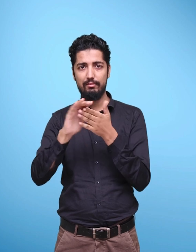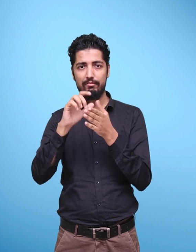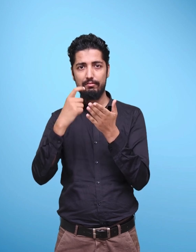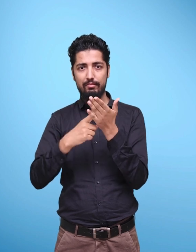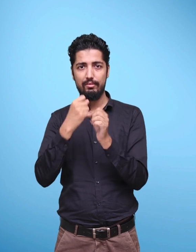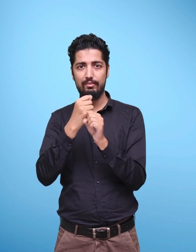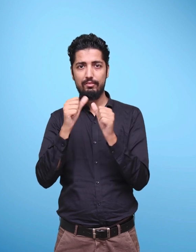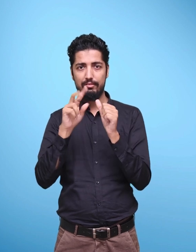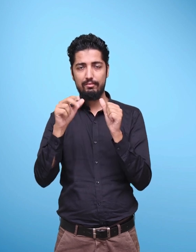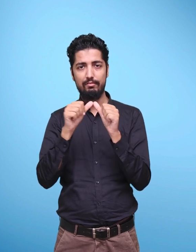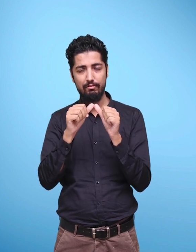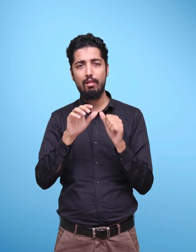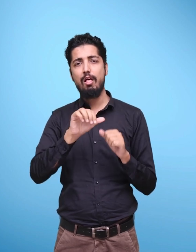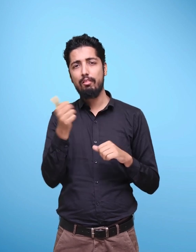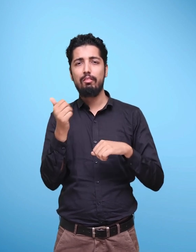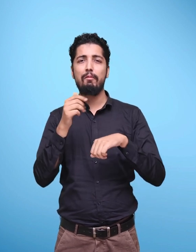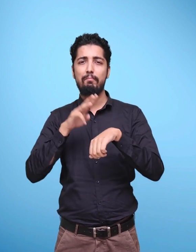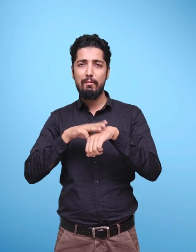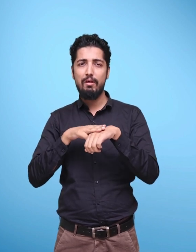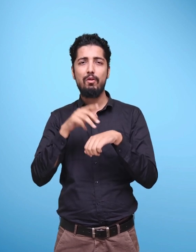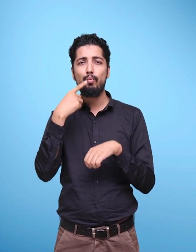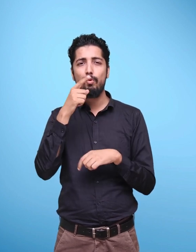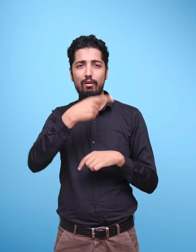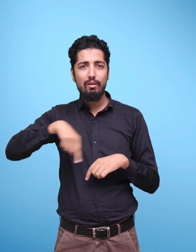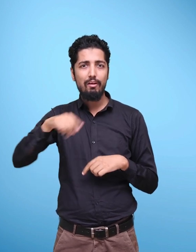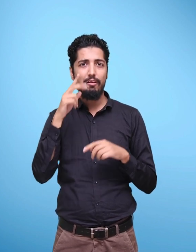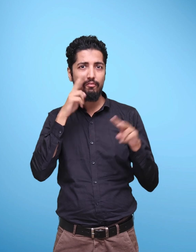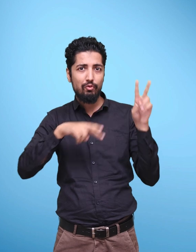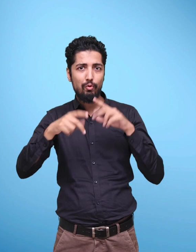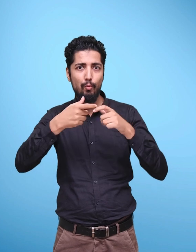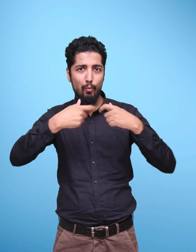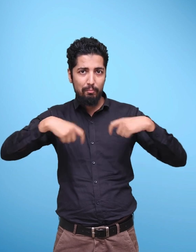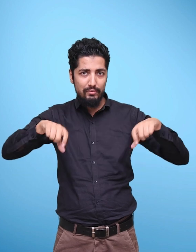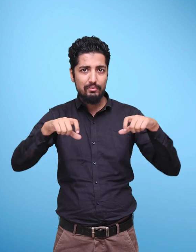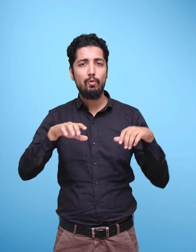and members of the Review Committee for their timely and valuable suggestions.